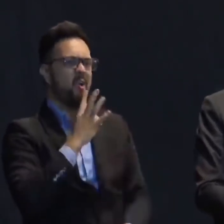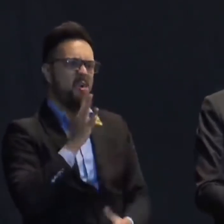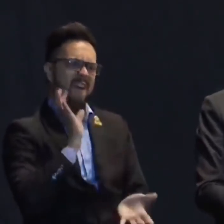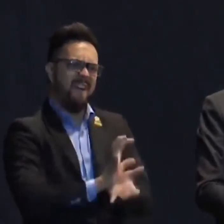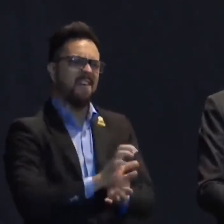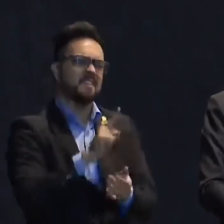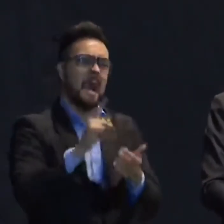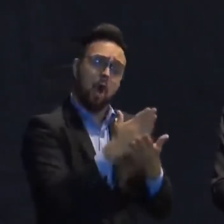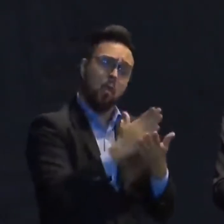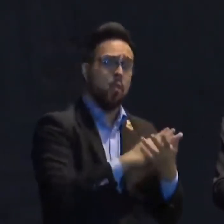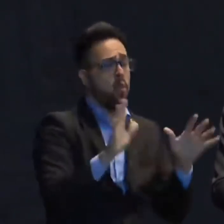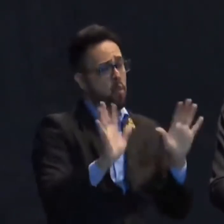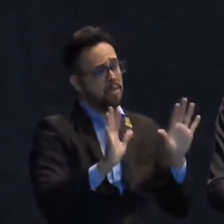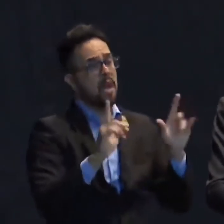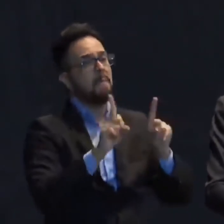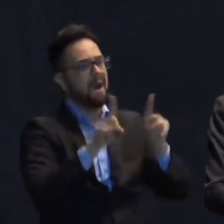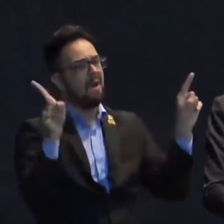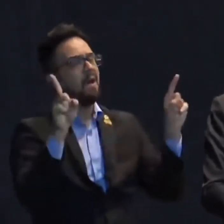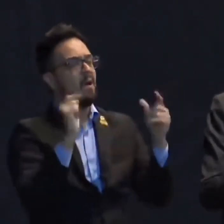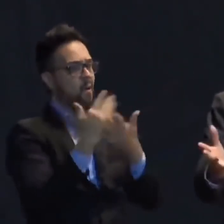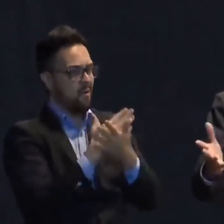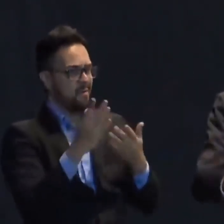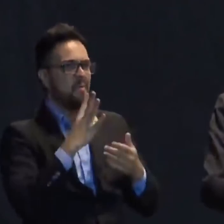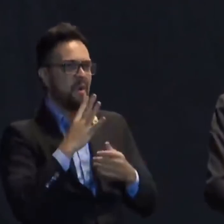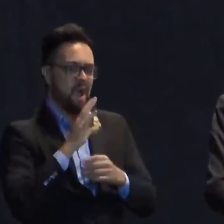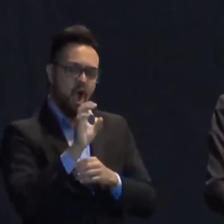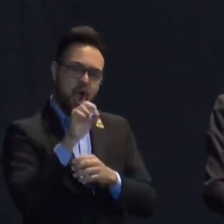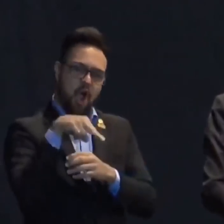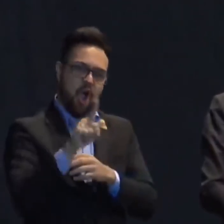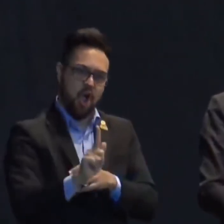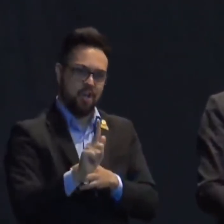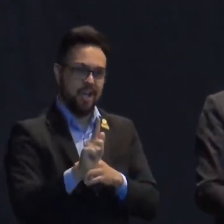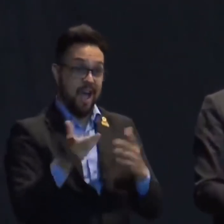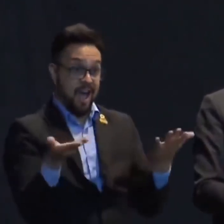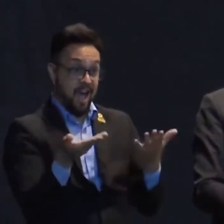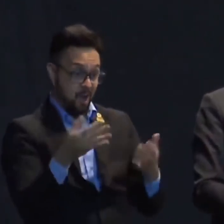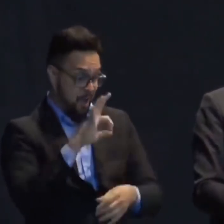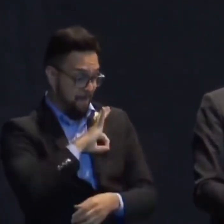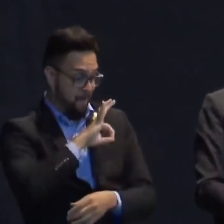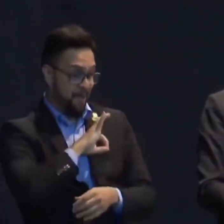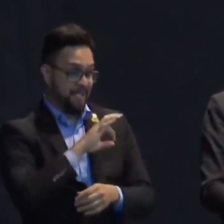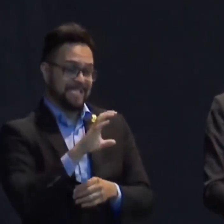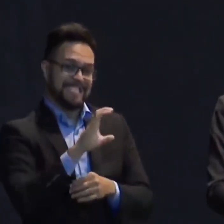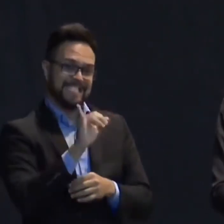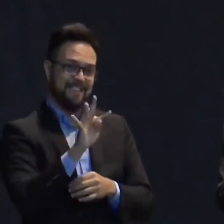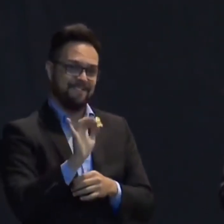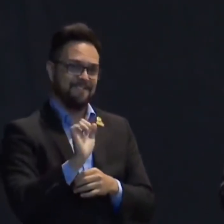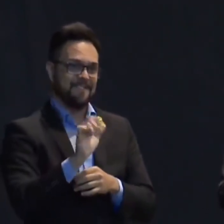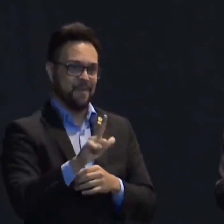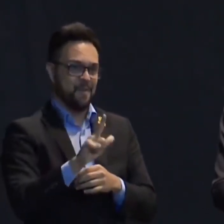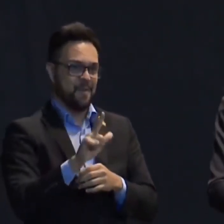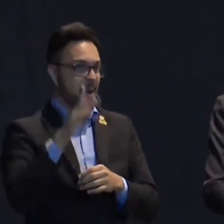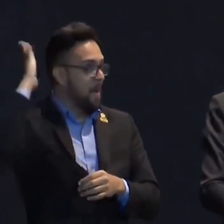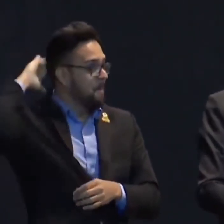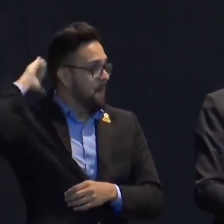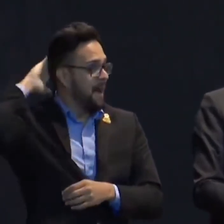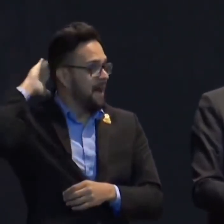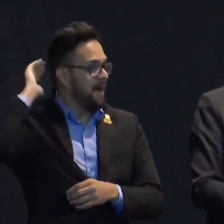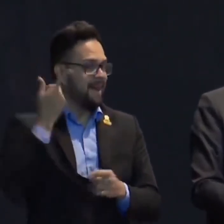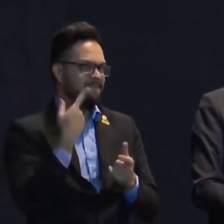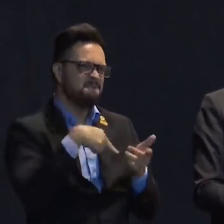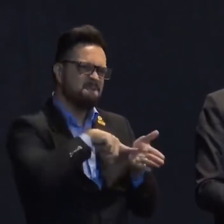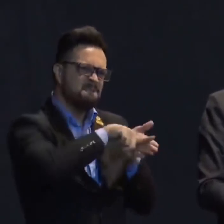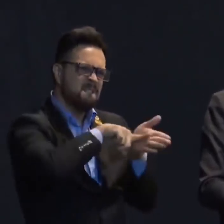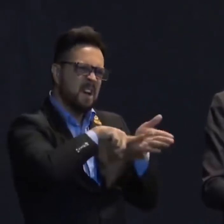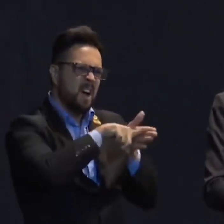Tirando as exceções, eu conheço esse pessoal. E agora, a Polícia Civil do Pará conclui o inquérito apontando para